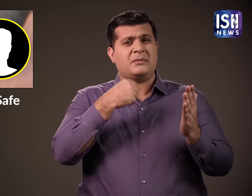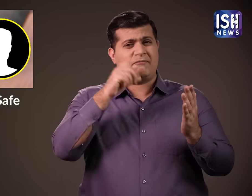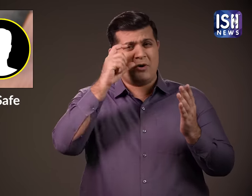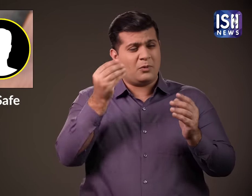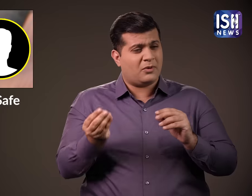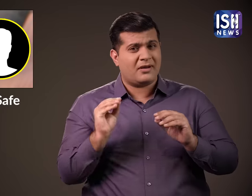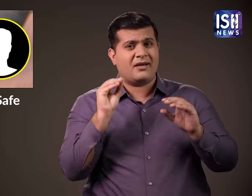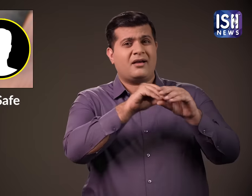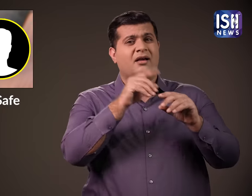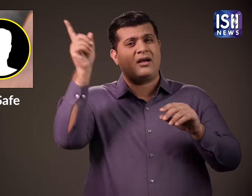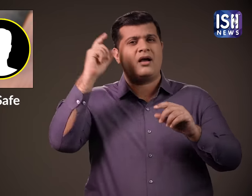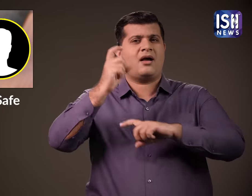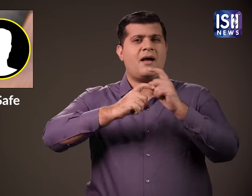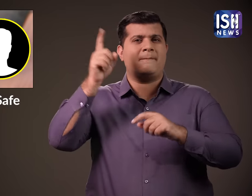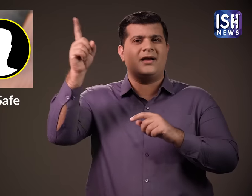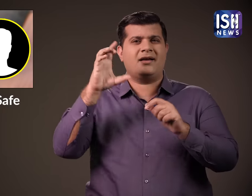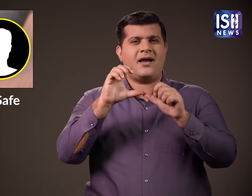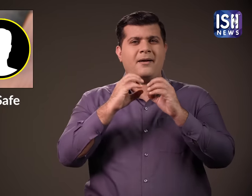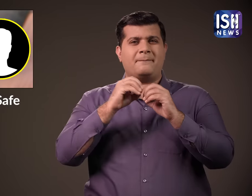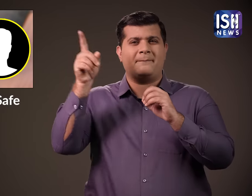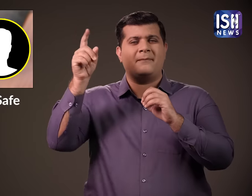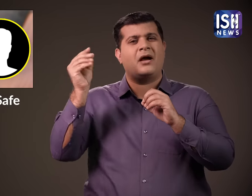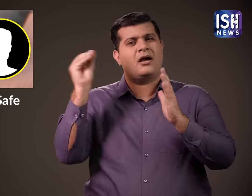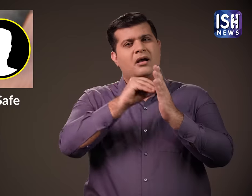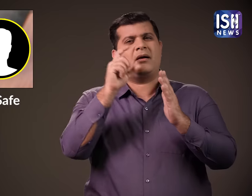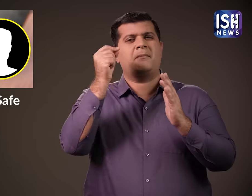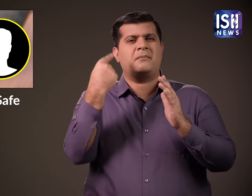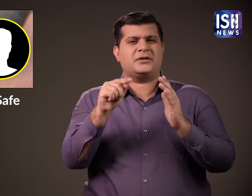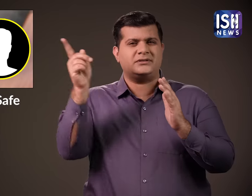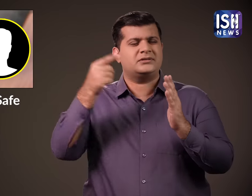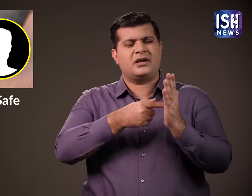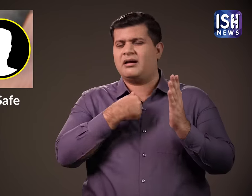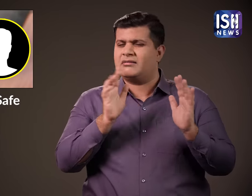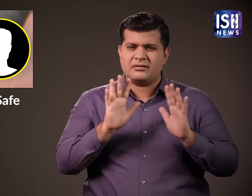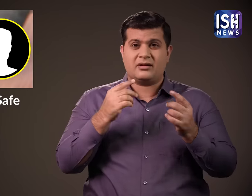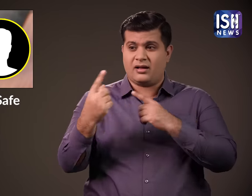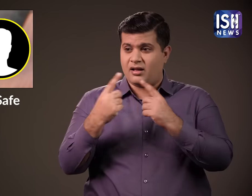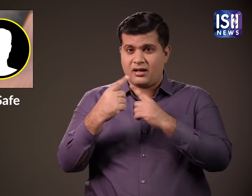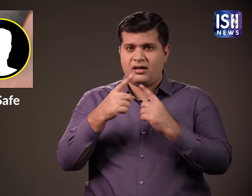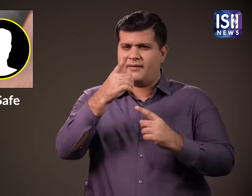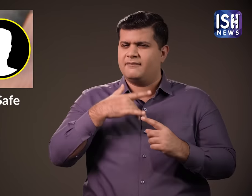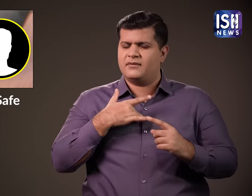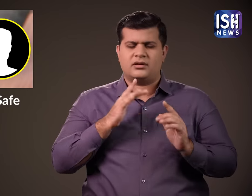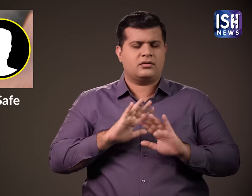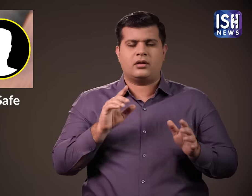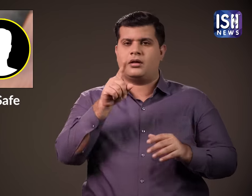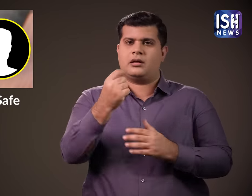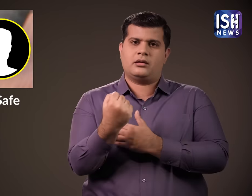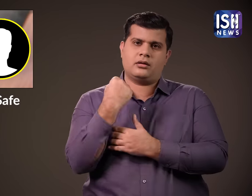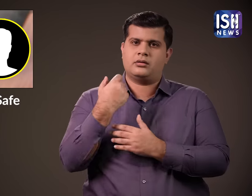पुरानी है या कैब कंपनी ने कोई गलत तस्विर अप्लोड की है। इसलिए यदि आपको कोई संदेय हो